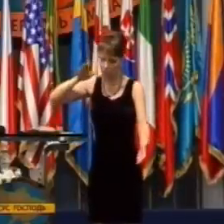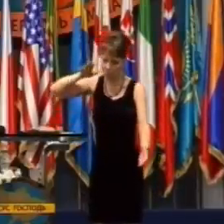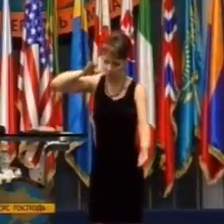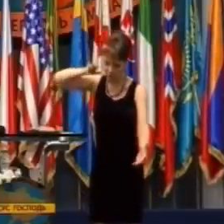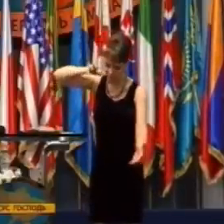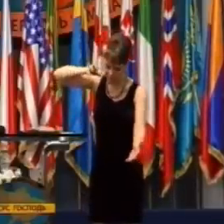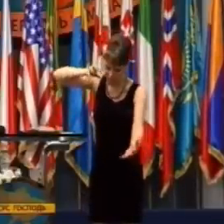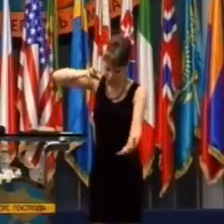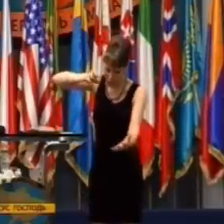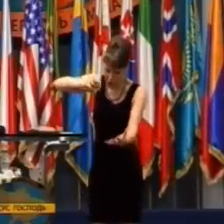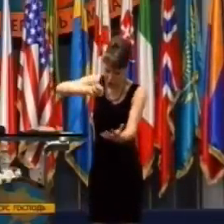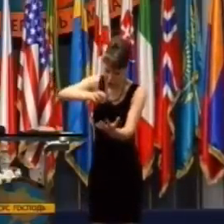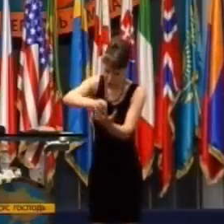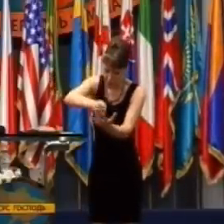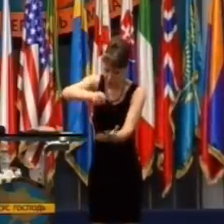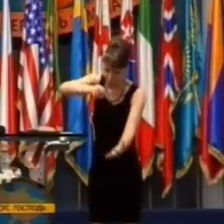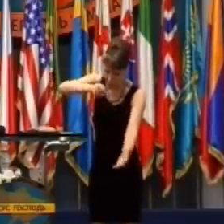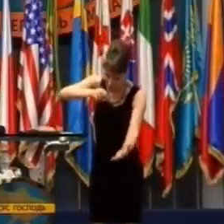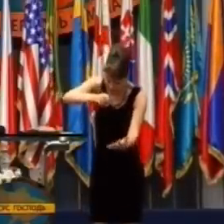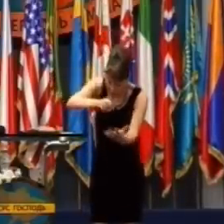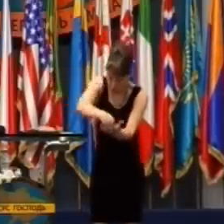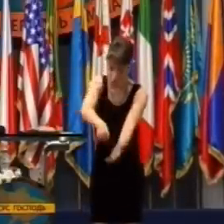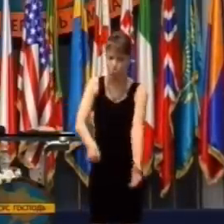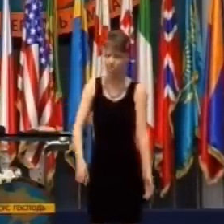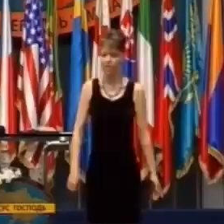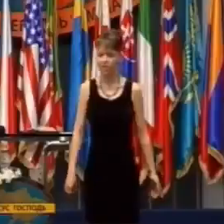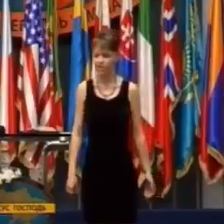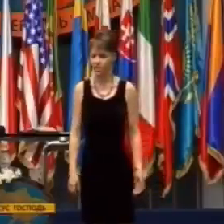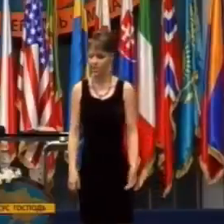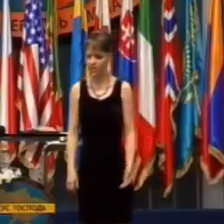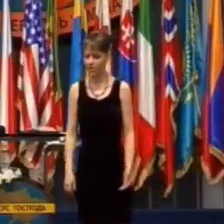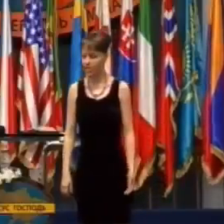ktorej epicentrom sa stalo Ježišovo telo,